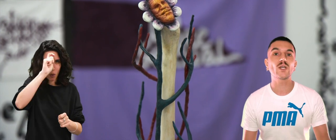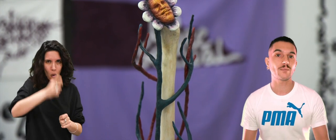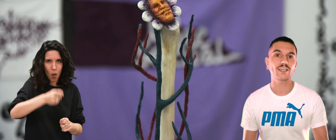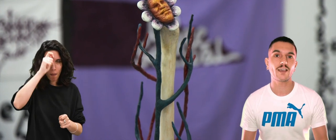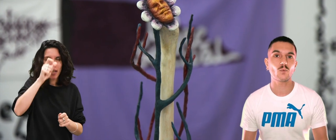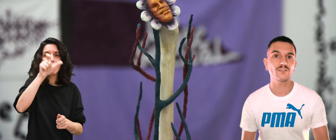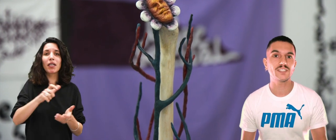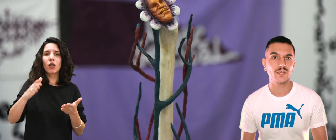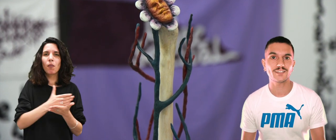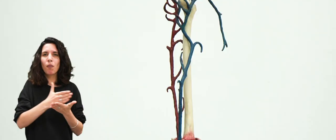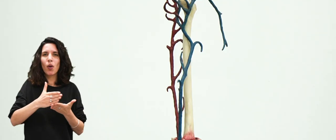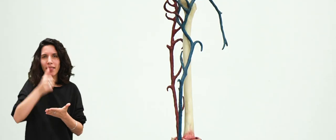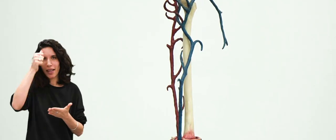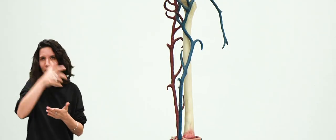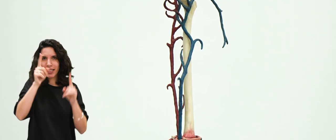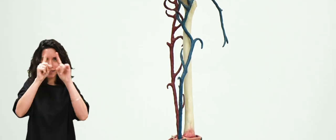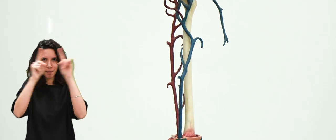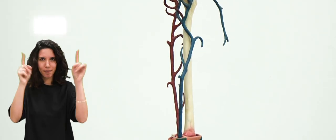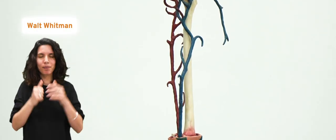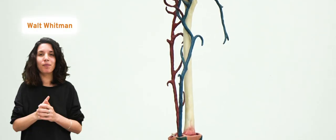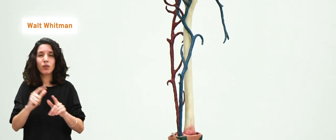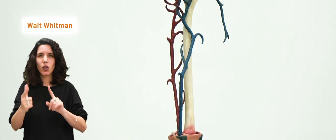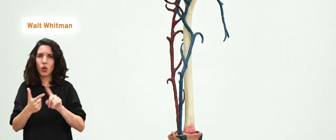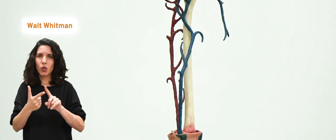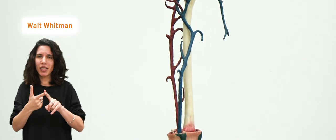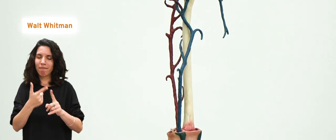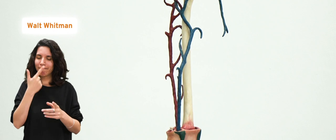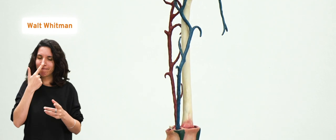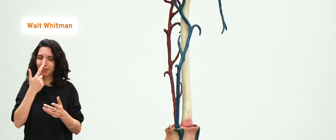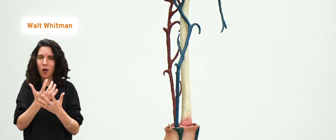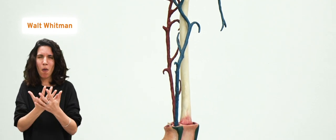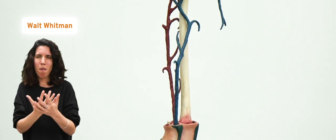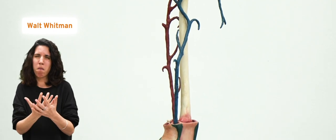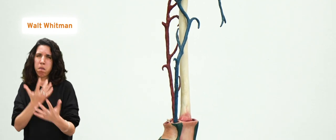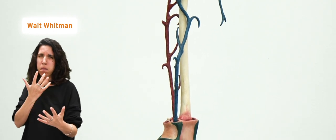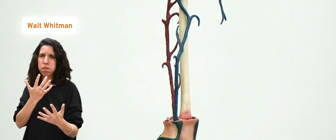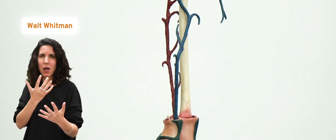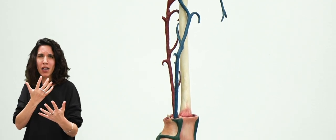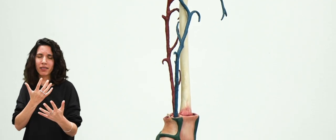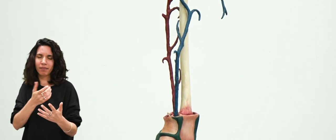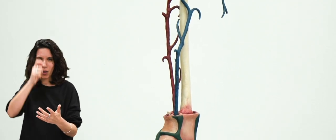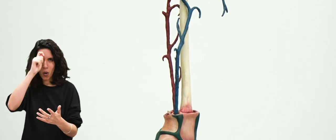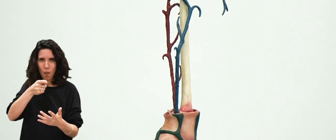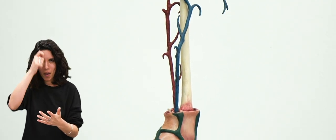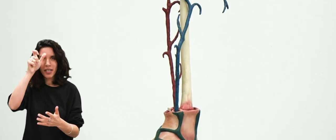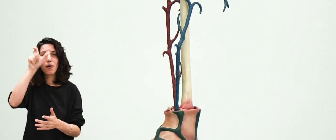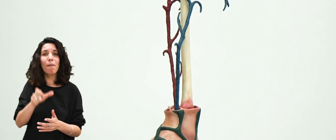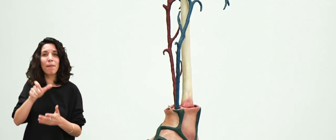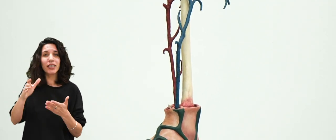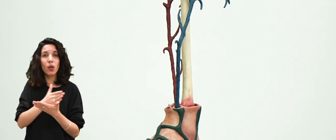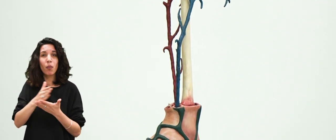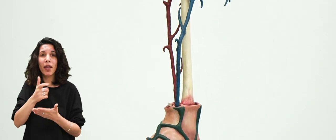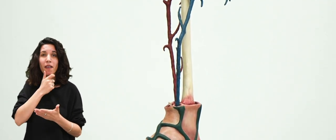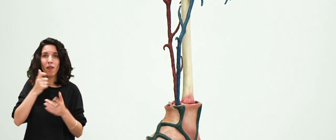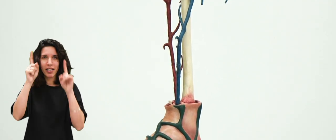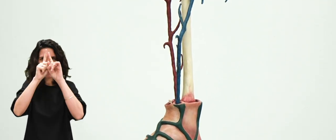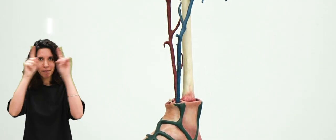'honneur du poète américain Walt Whitman. La seconde, et c'est l'inspiration pour toute cette série, est en hommage du poète Blake,